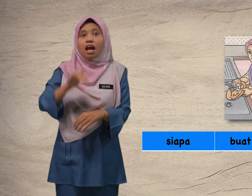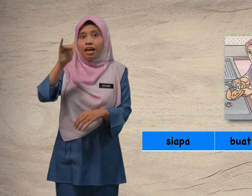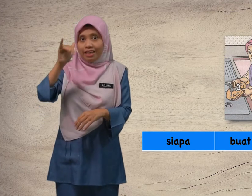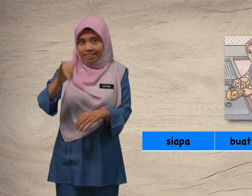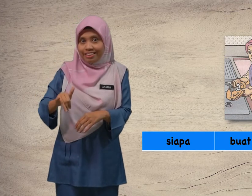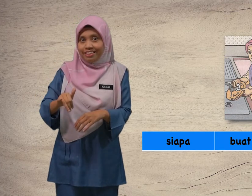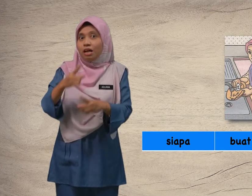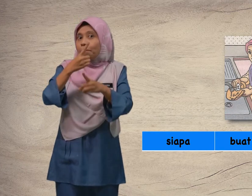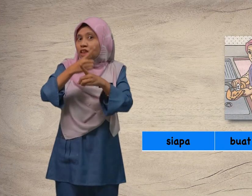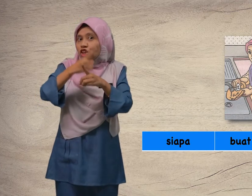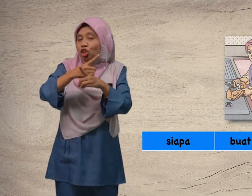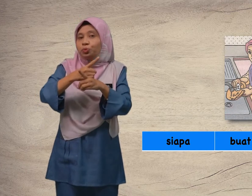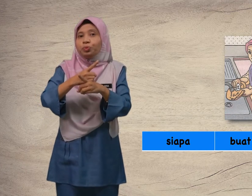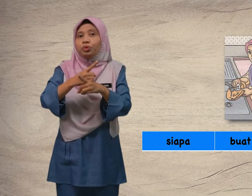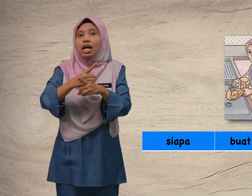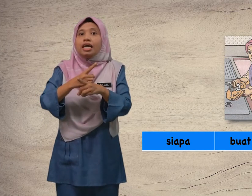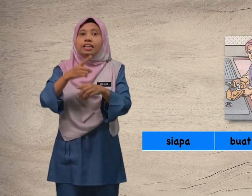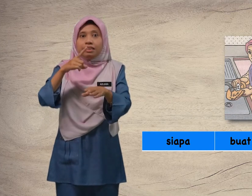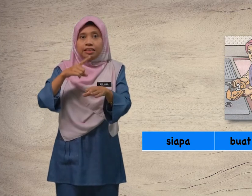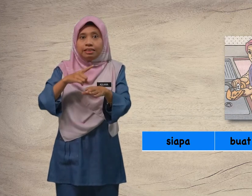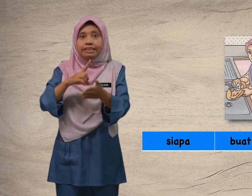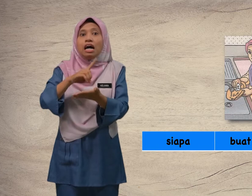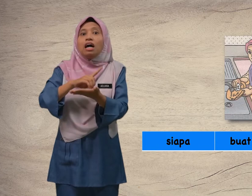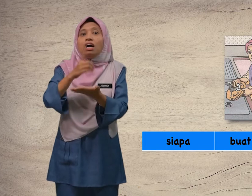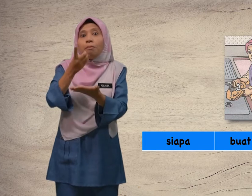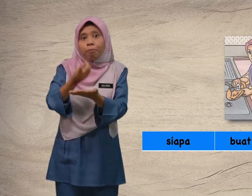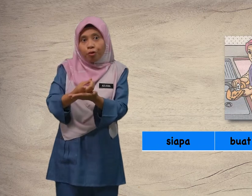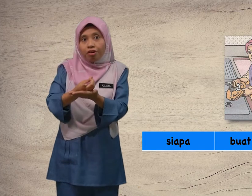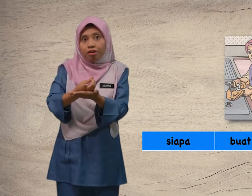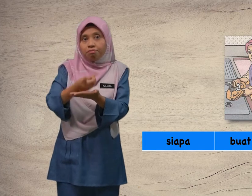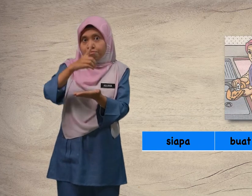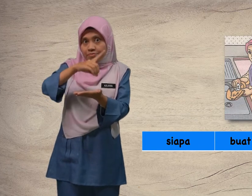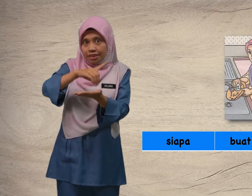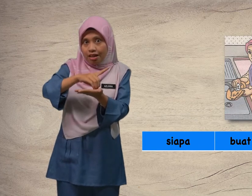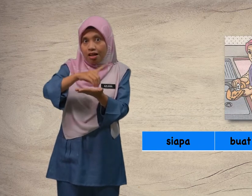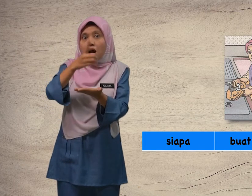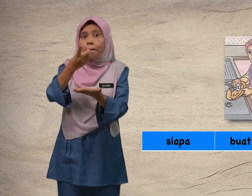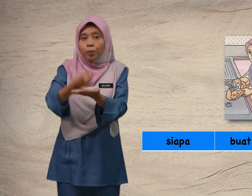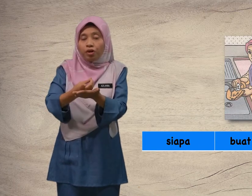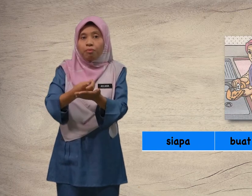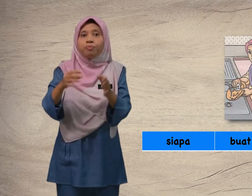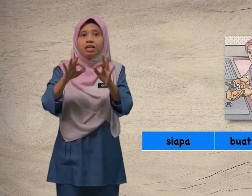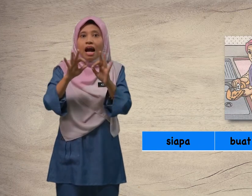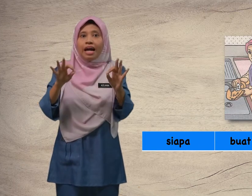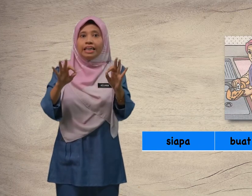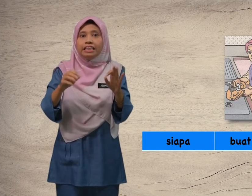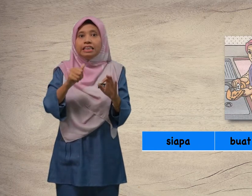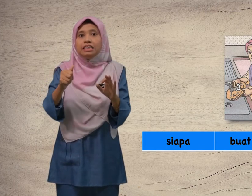Ya, betul itu. Dapur. Dapur. Ayatnya,